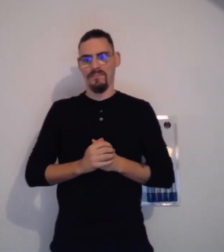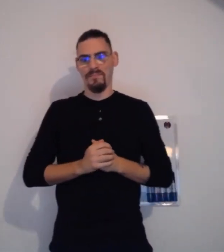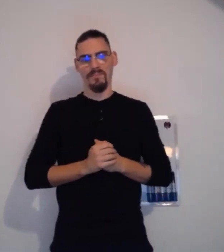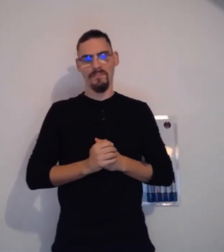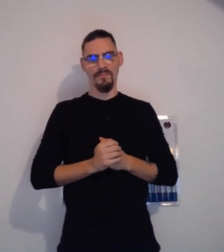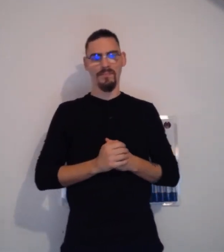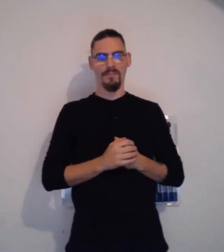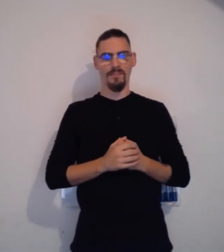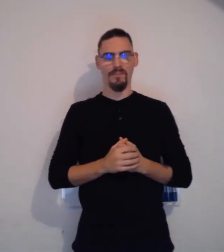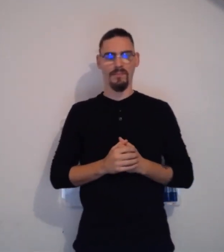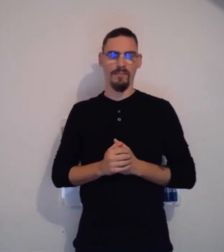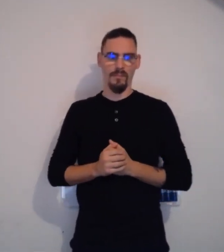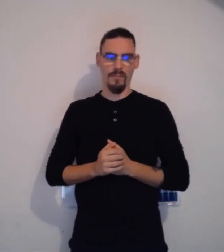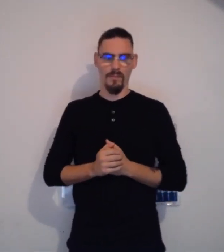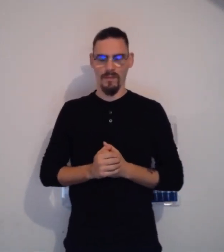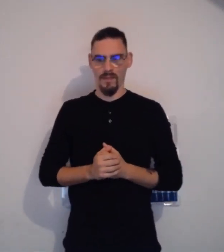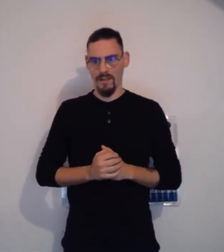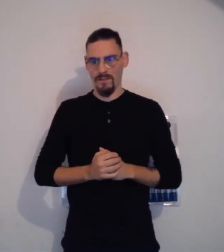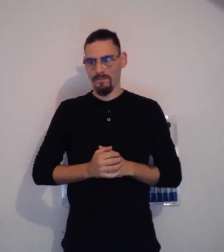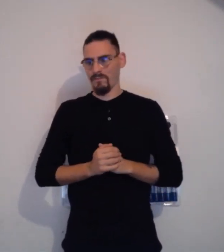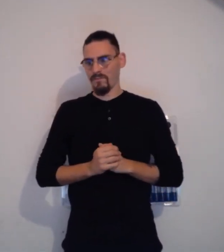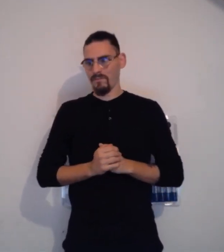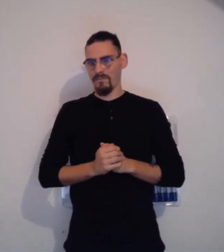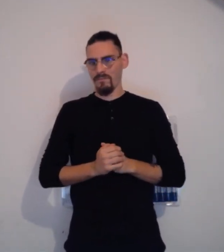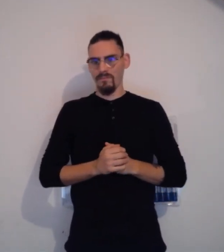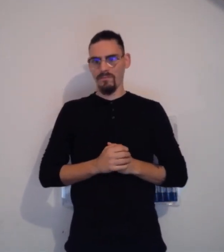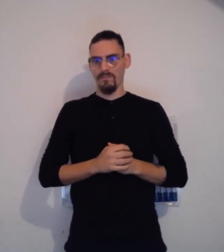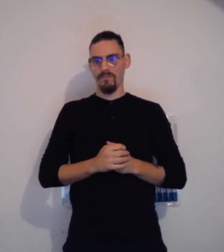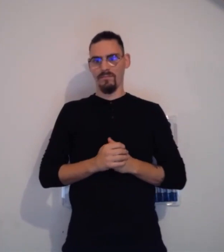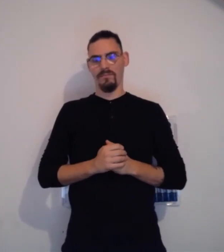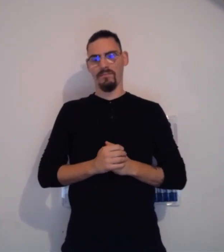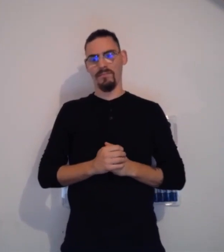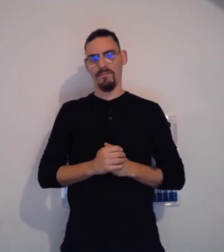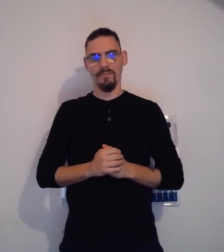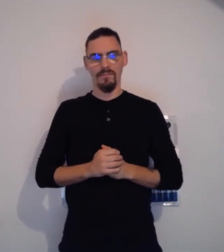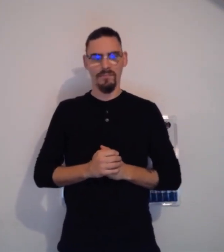partout. Et du coup, c'est un signe pour nous. Et on reconnaît des personnes sourdes, par exemple, comme ça.